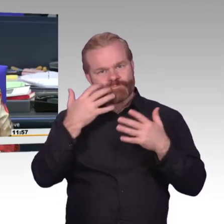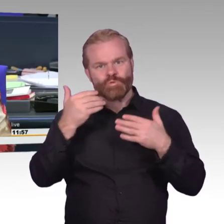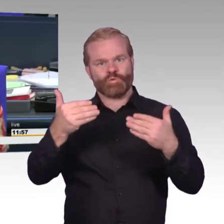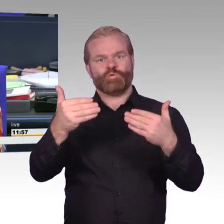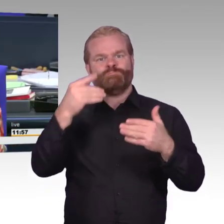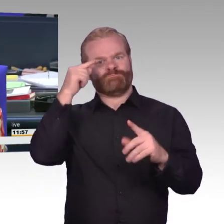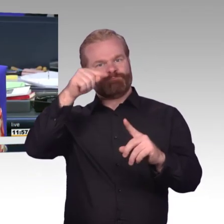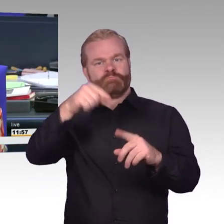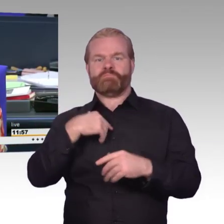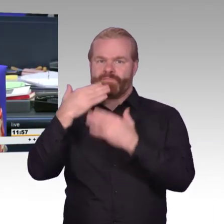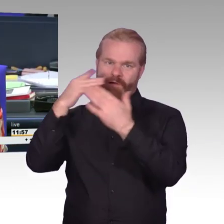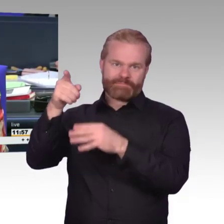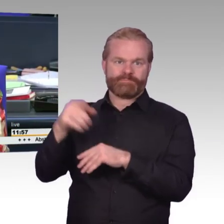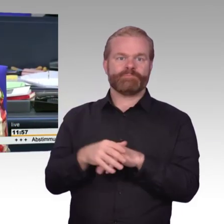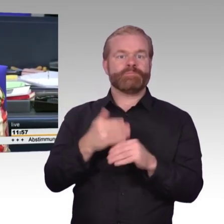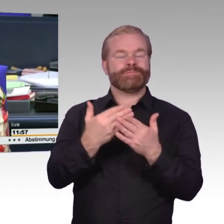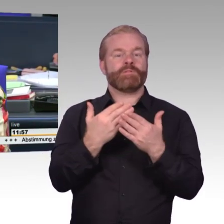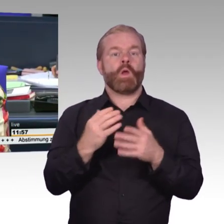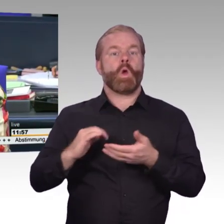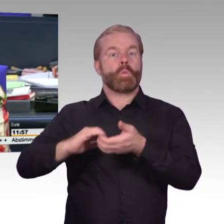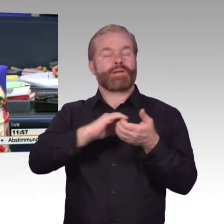Nächste Rednerin, Tabea Rösner für Bündnis 90 Die Grünen.